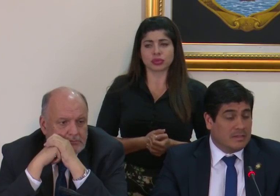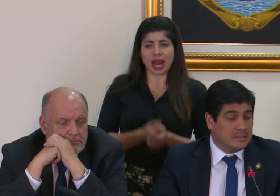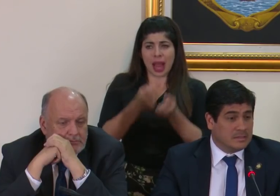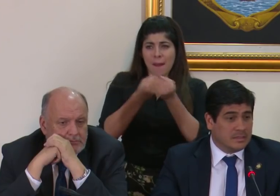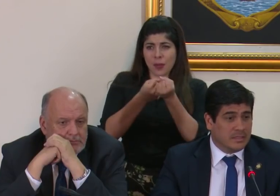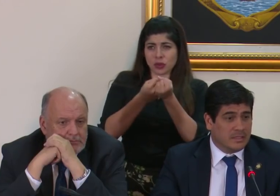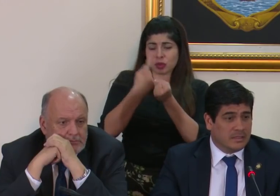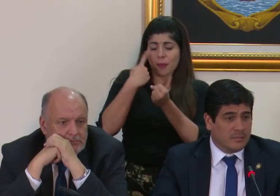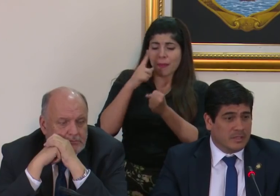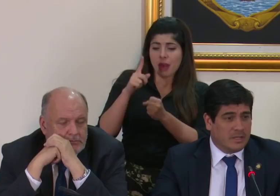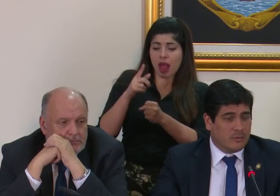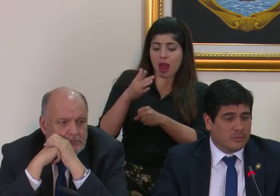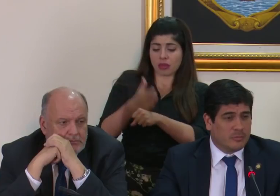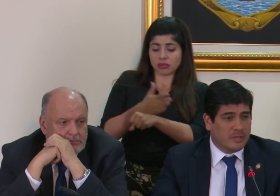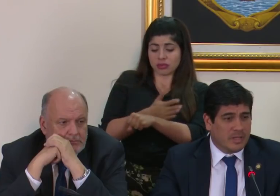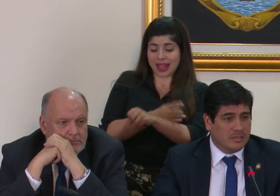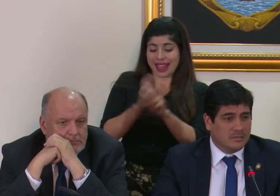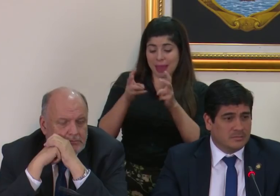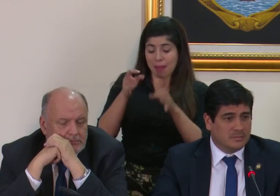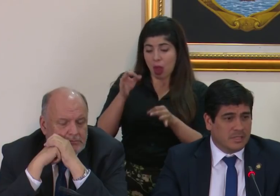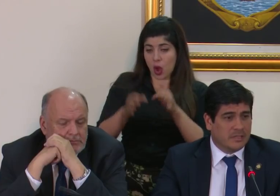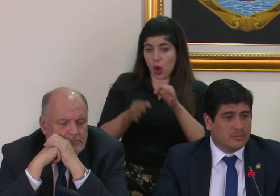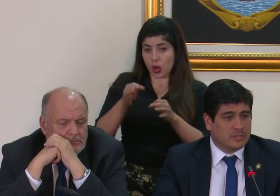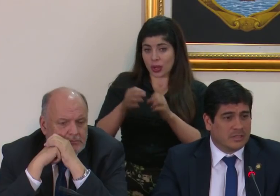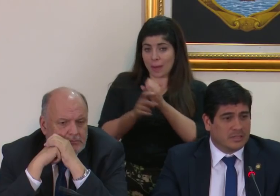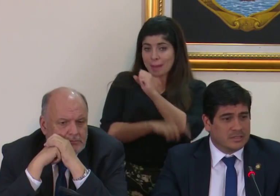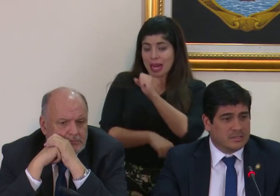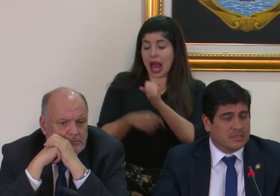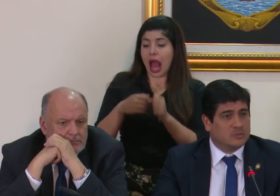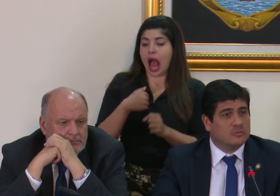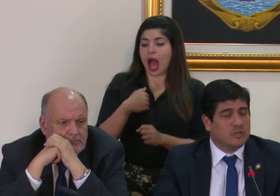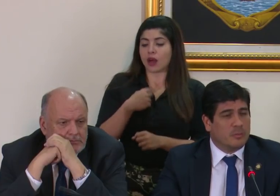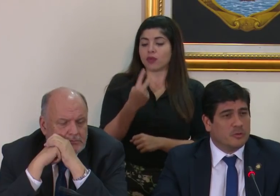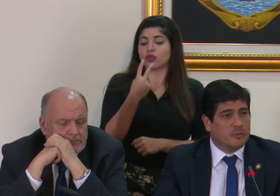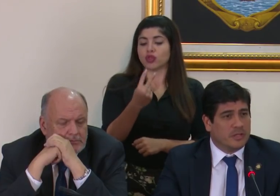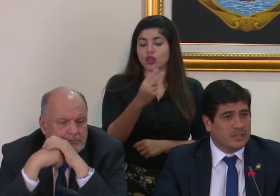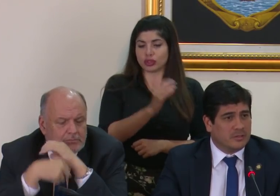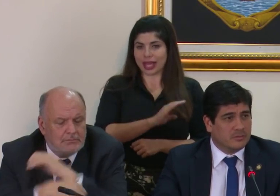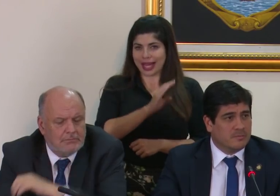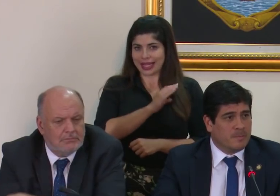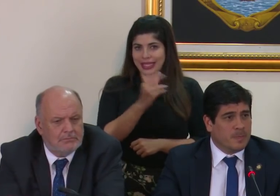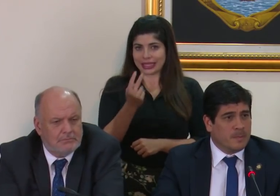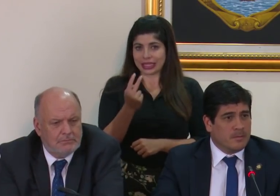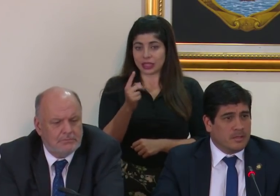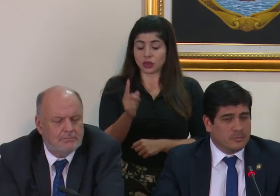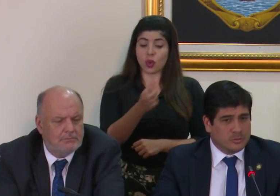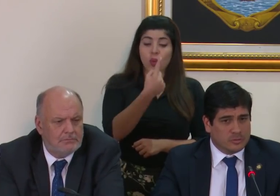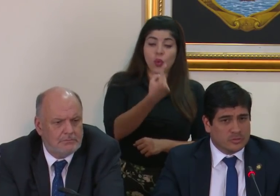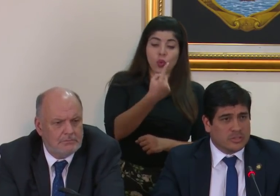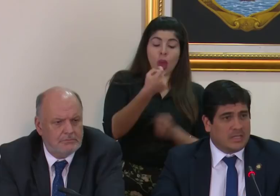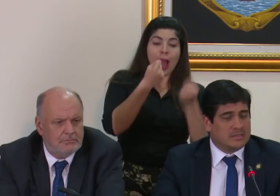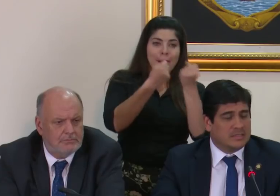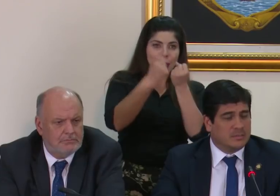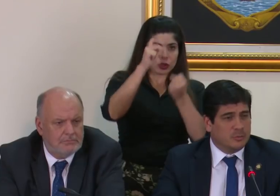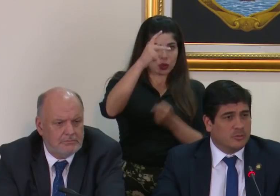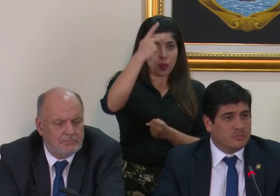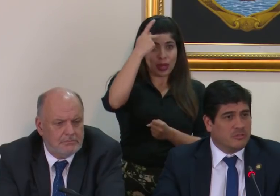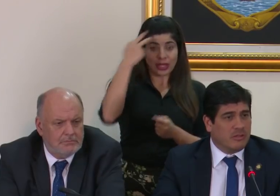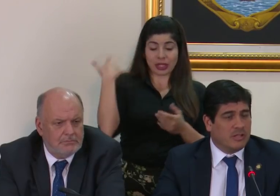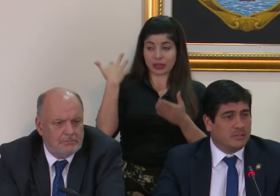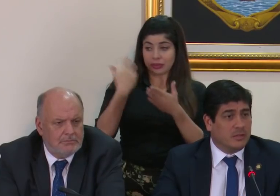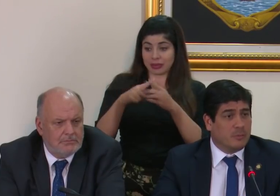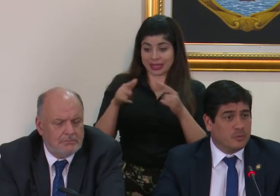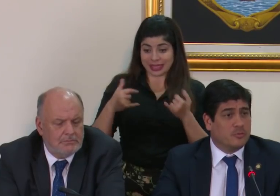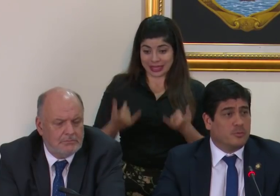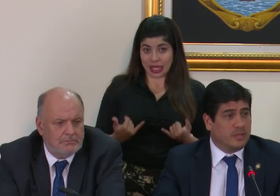al avance en el tema de la corte penal tiene dos características uno es un apoyo político nosotros hasta este punto